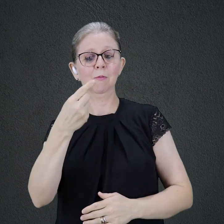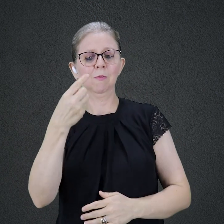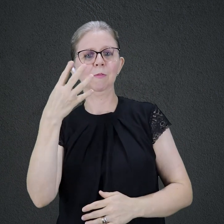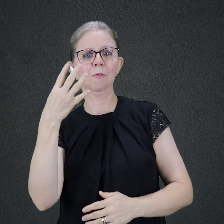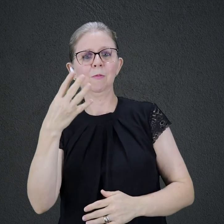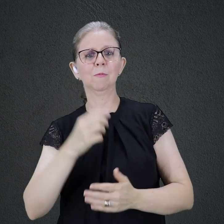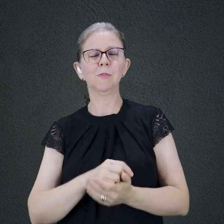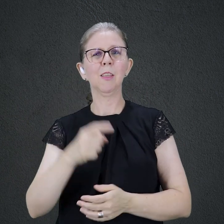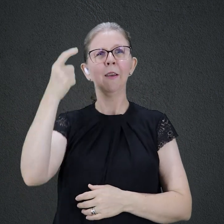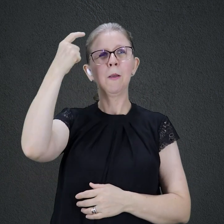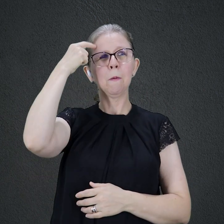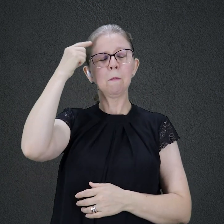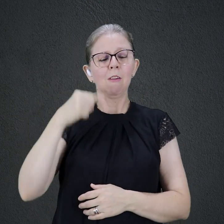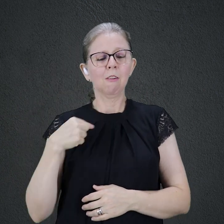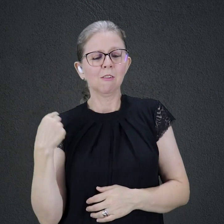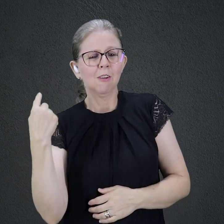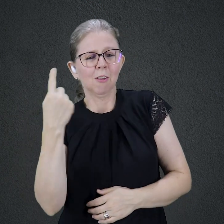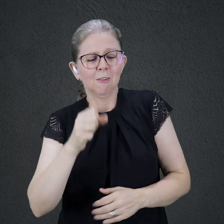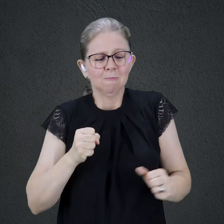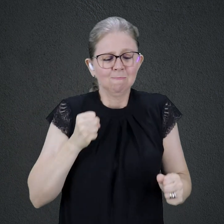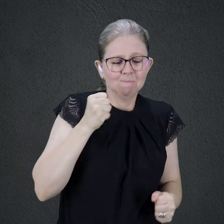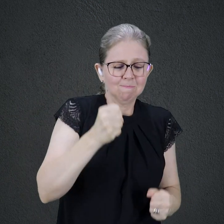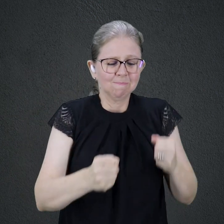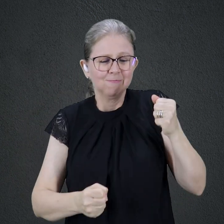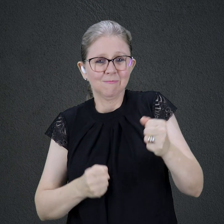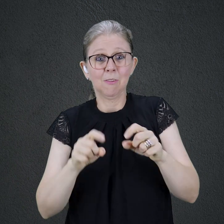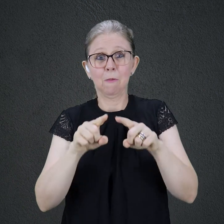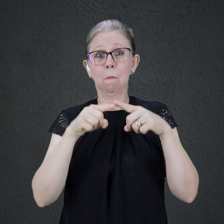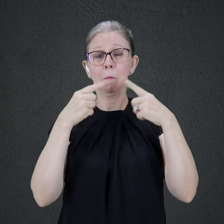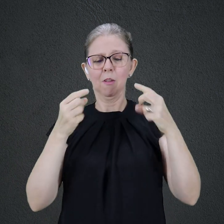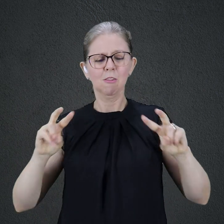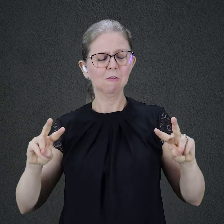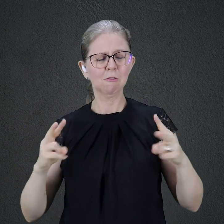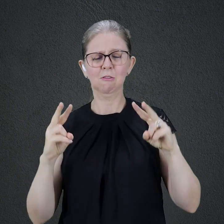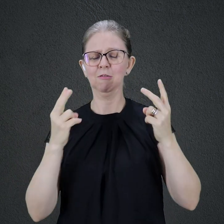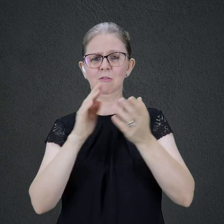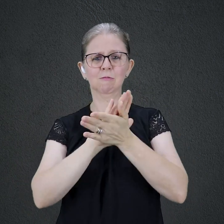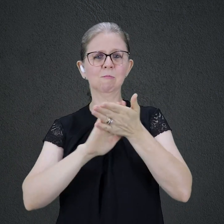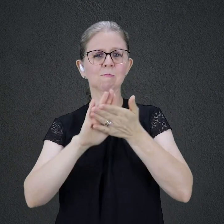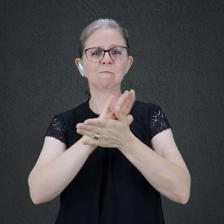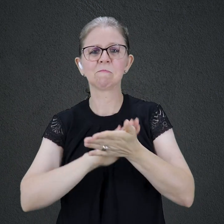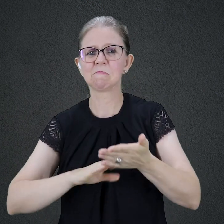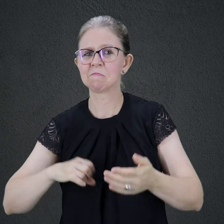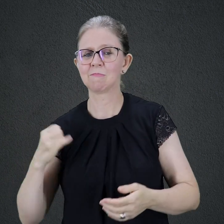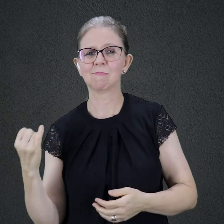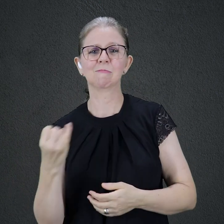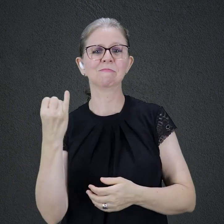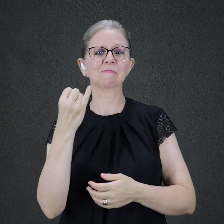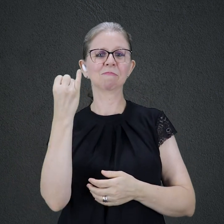corrida em que a vitória importa menos que cruzar a linha de chegada. Nas Olimpíadas de Los Angeles,